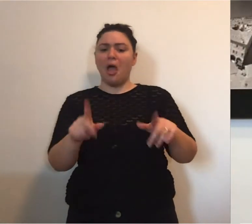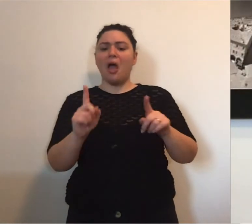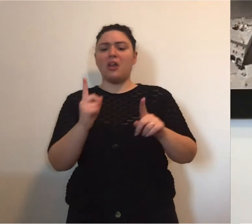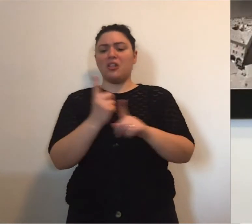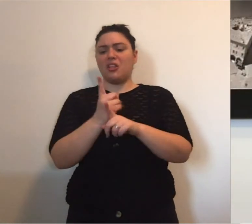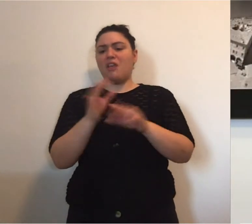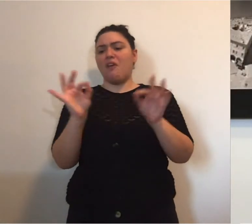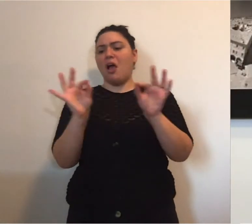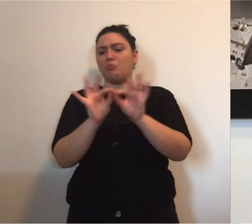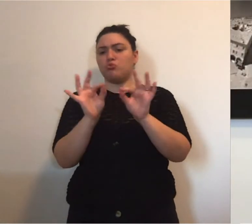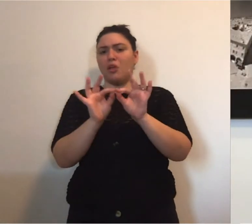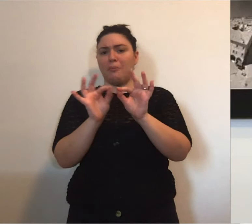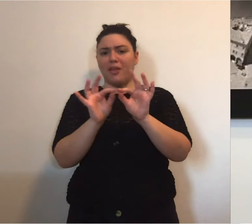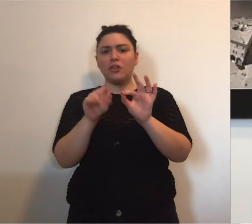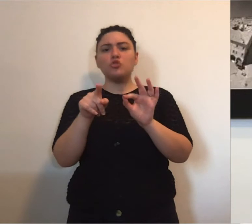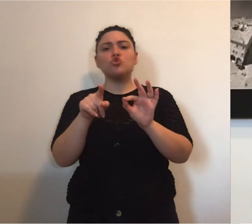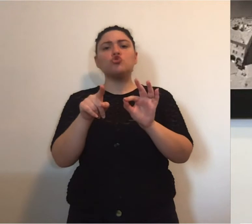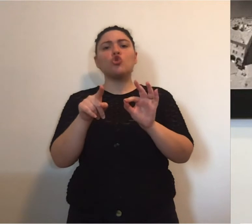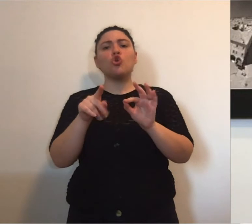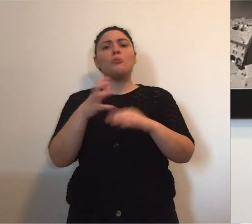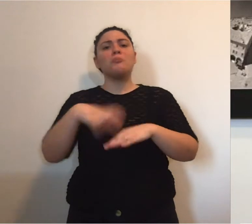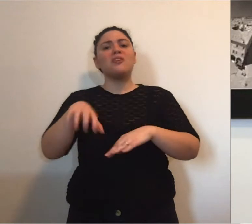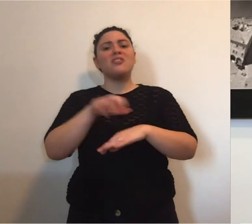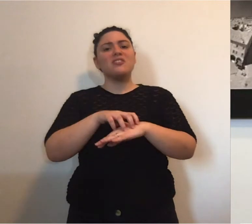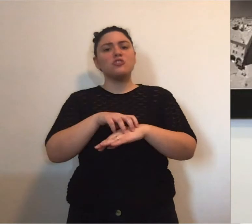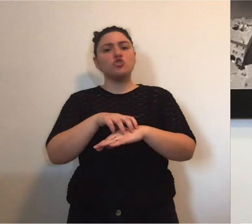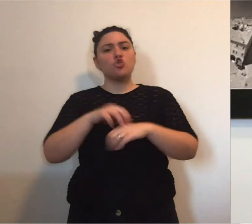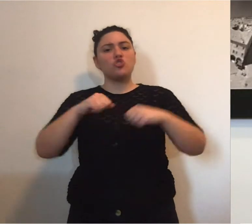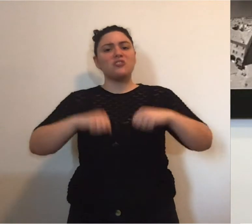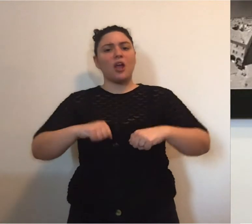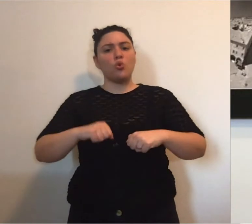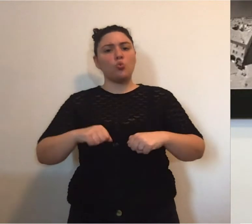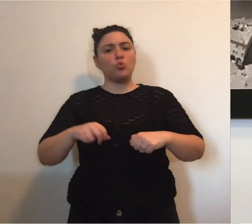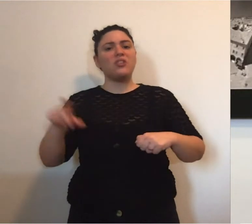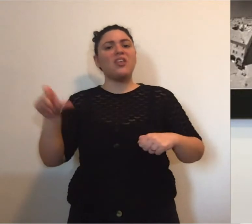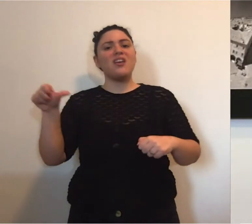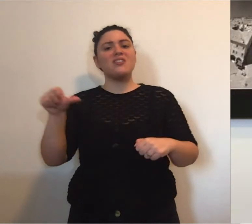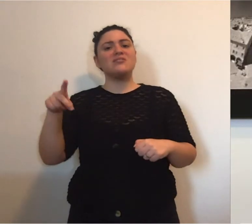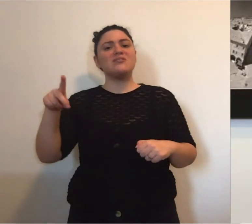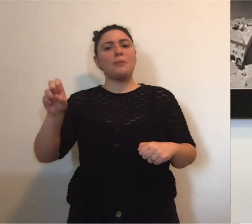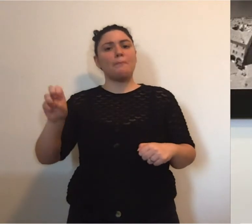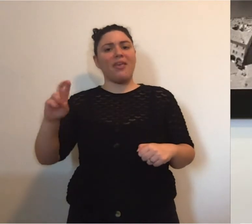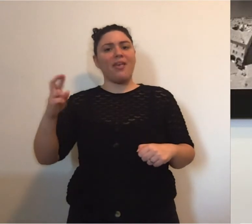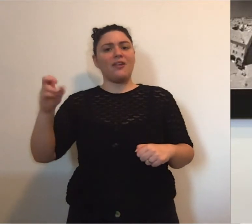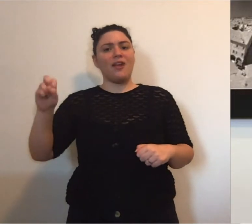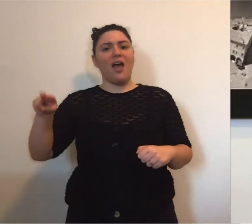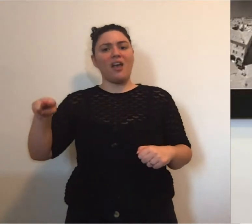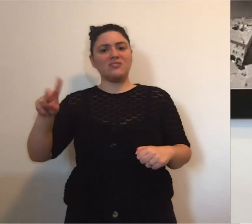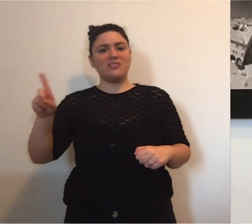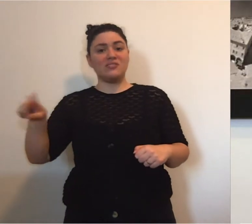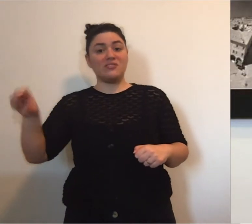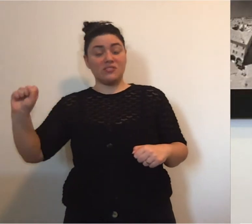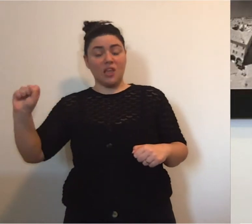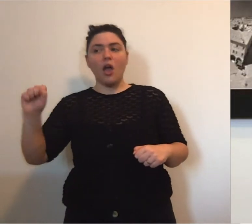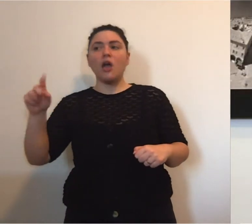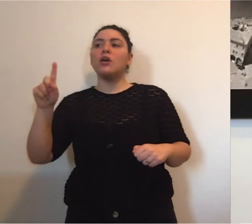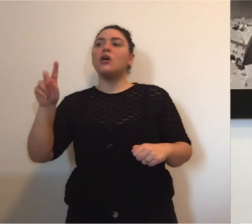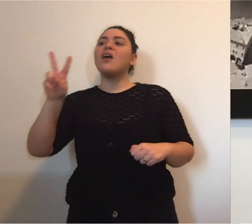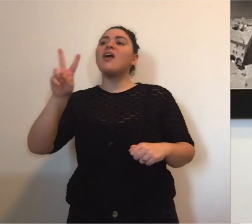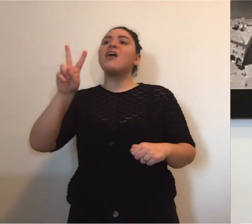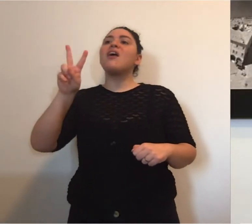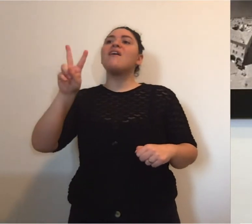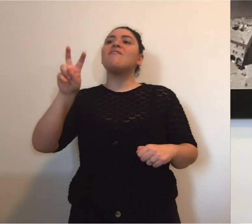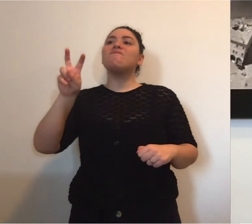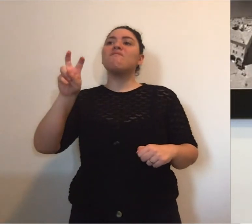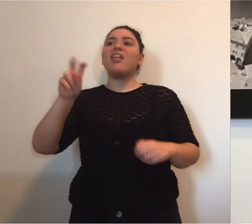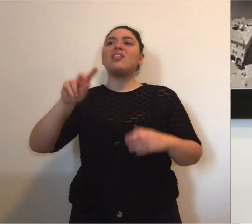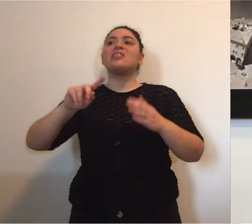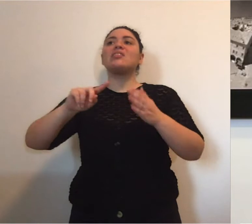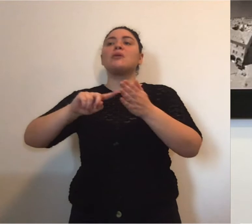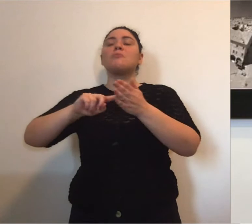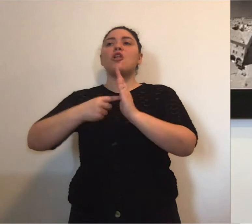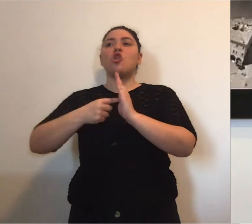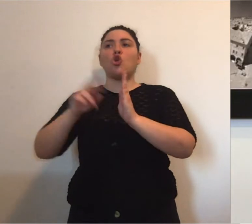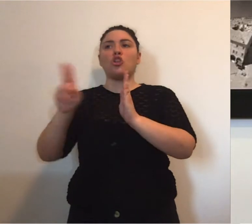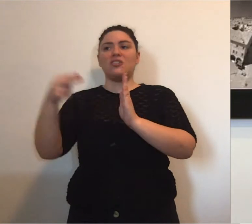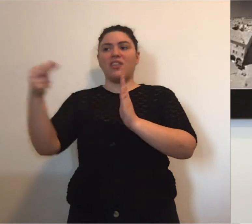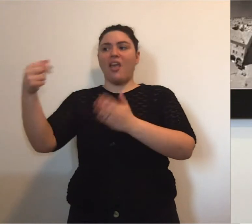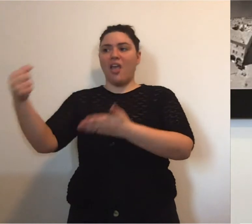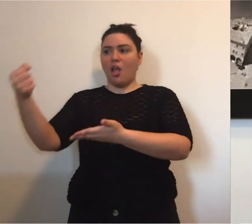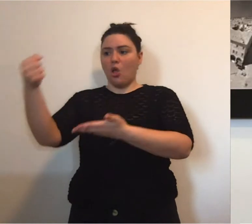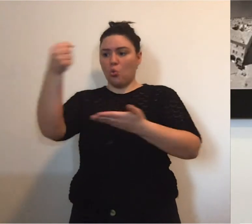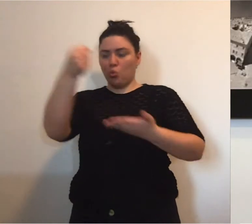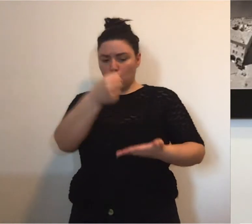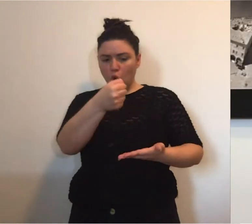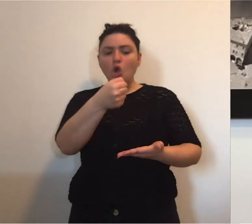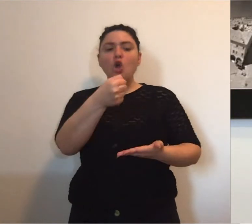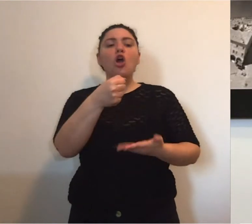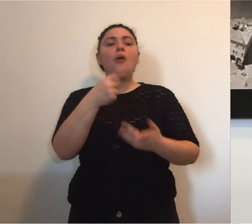la Regione ha messo a disponibilità e la prossima settimana vi sarà un appuntamento con il Ministro della Salute e Speranza, 20 milioni di euro